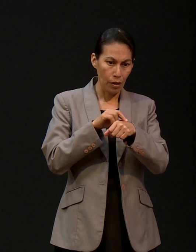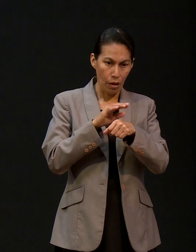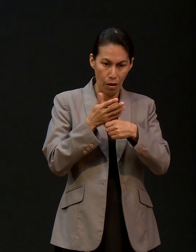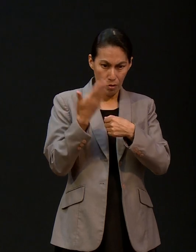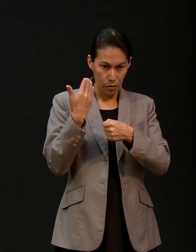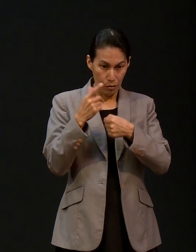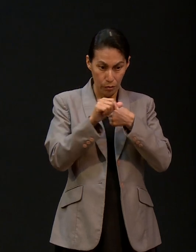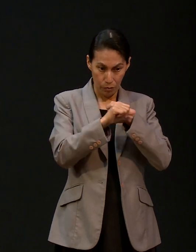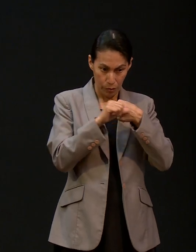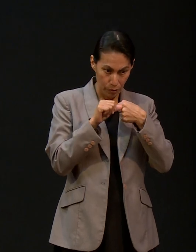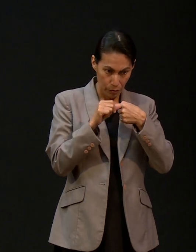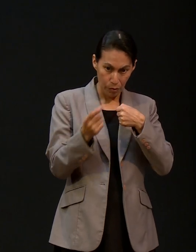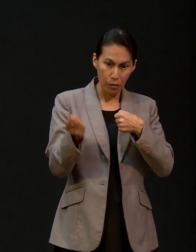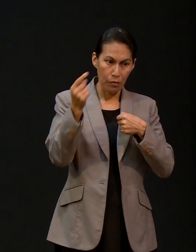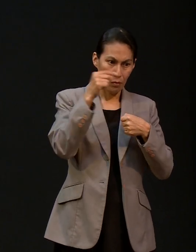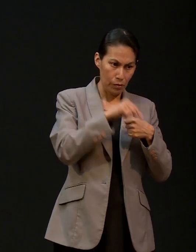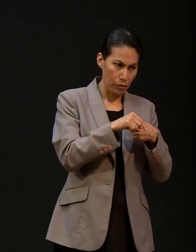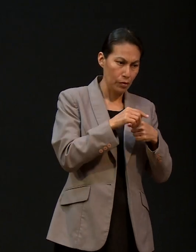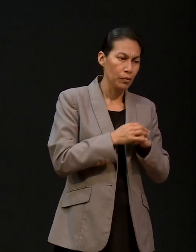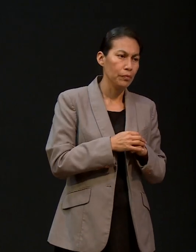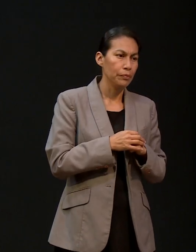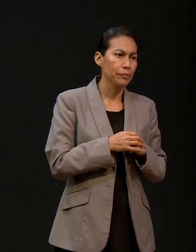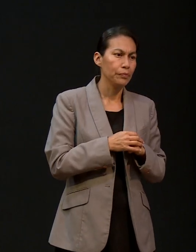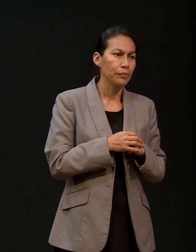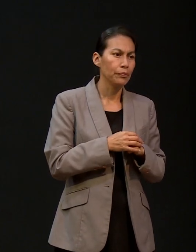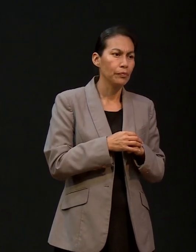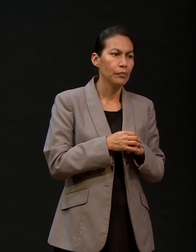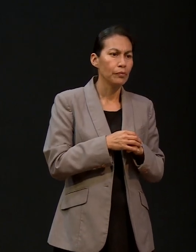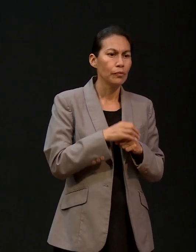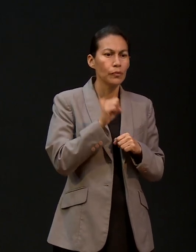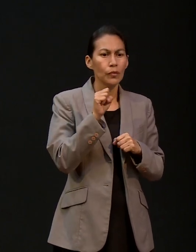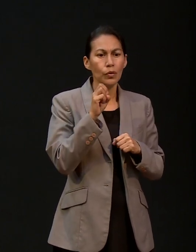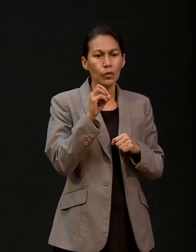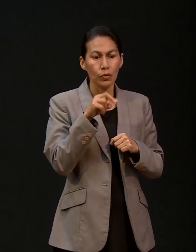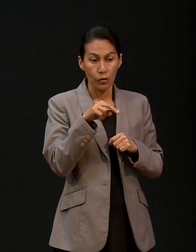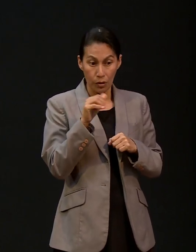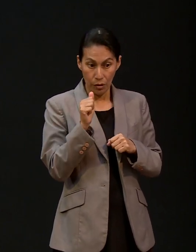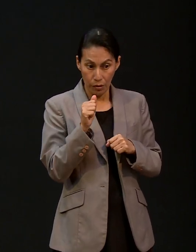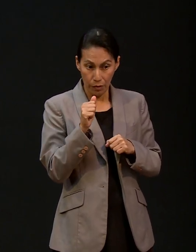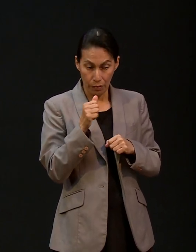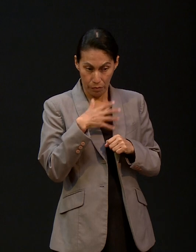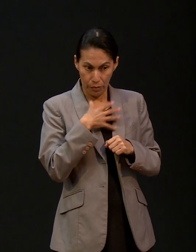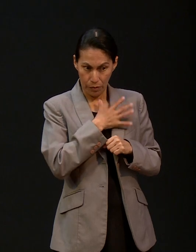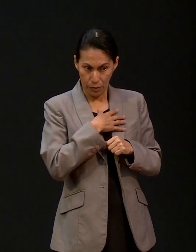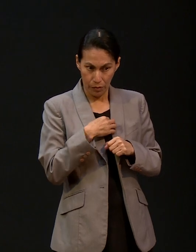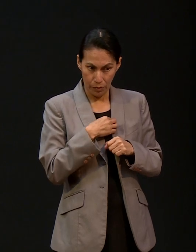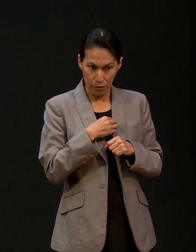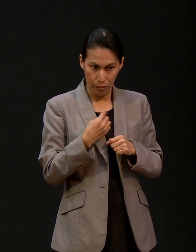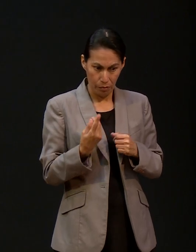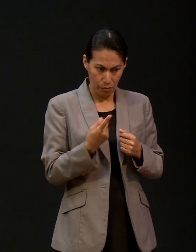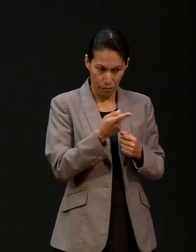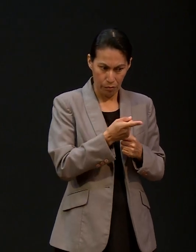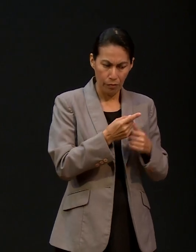operado. Estaba Sonia con él en la noche y nos habló Sonia en la madrugada.